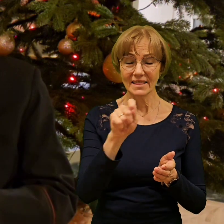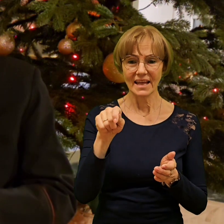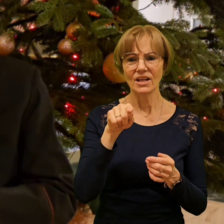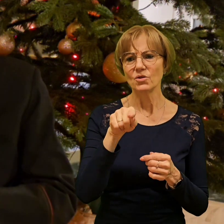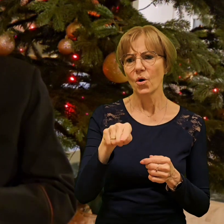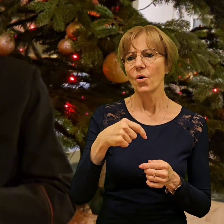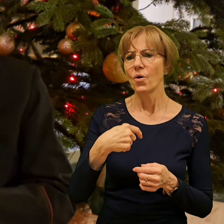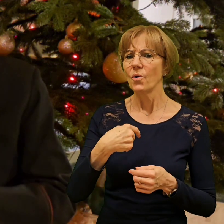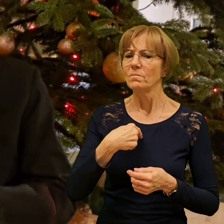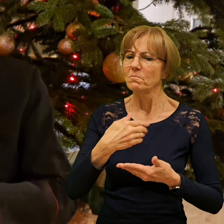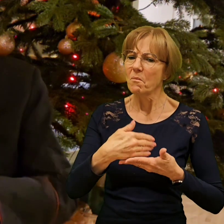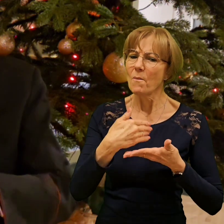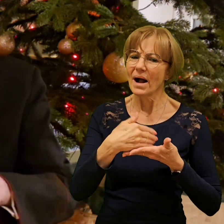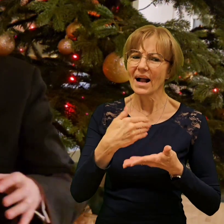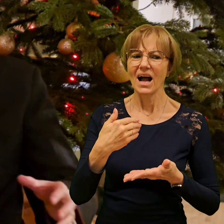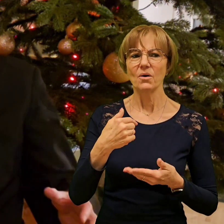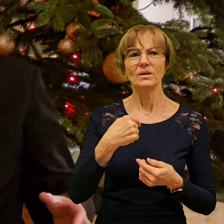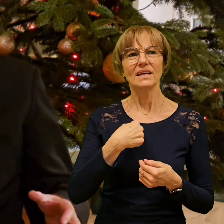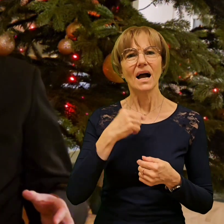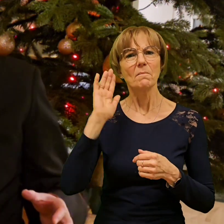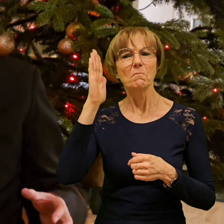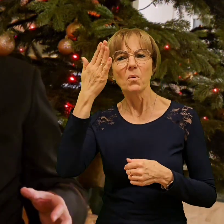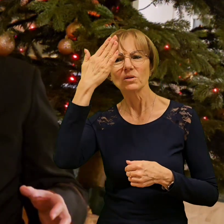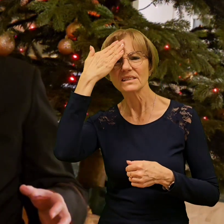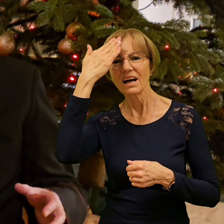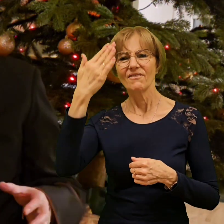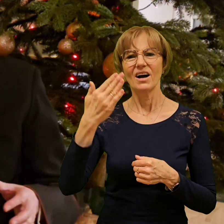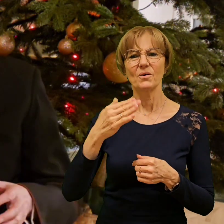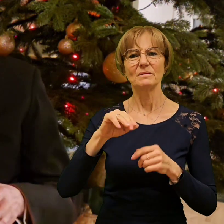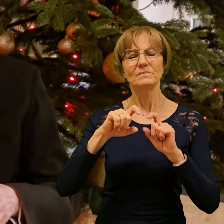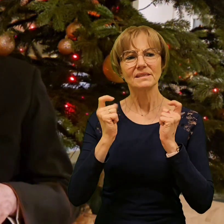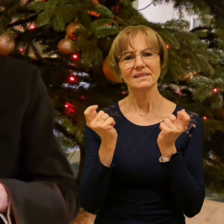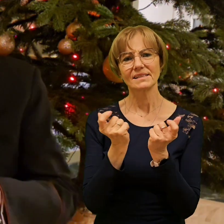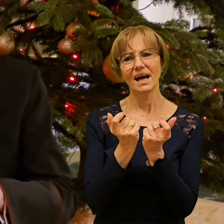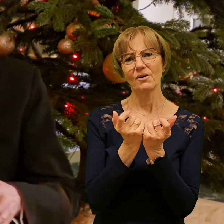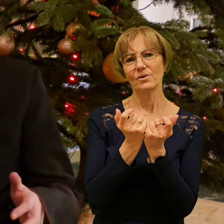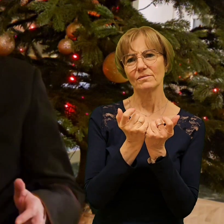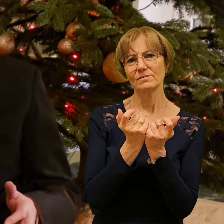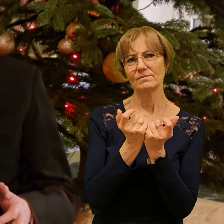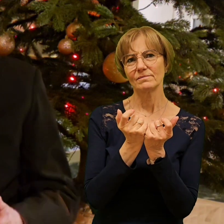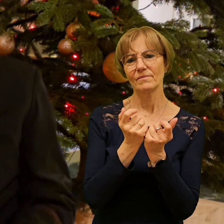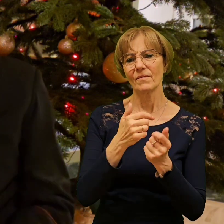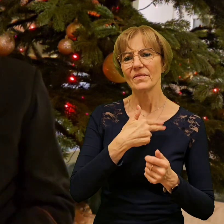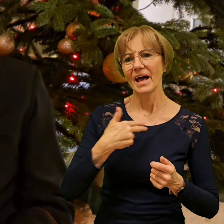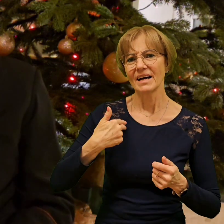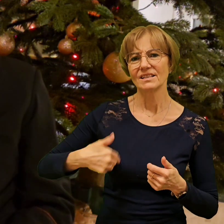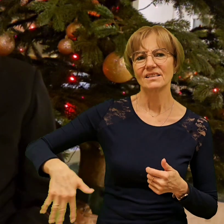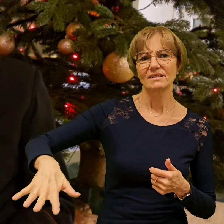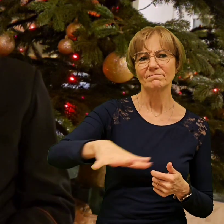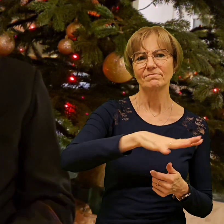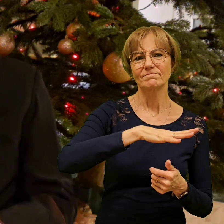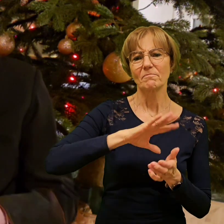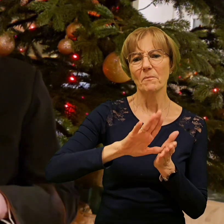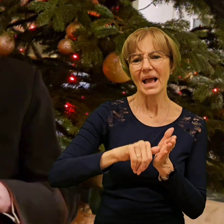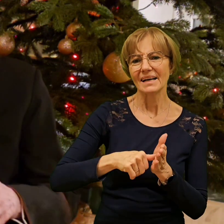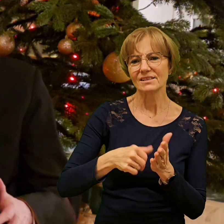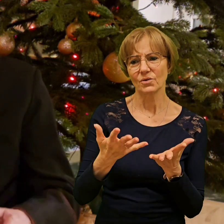mogliśmy poznać całe nasze miasteczko, całą